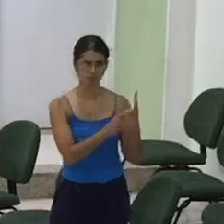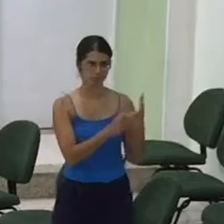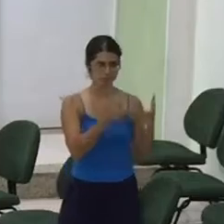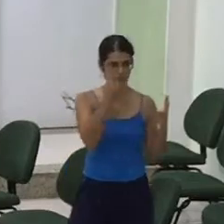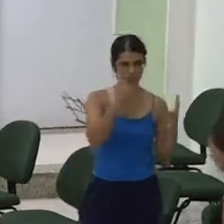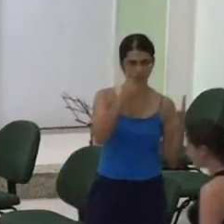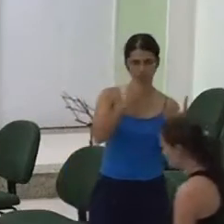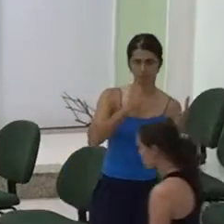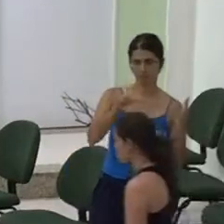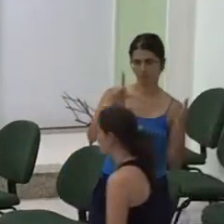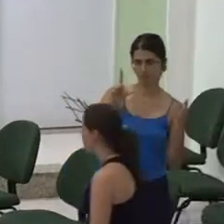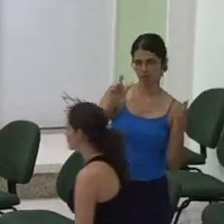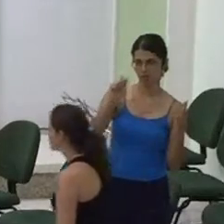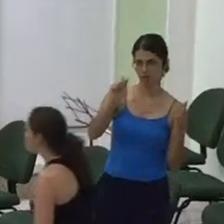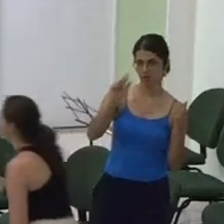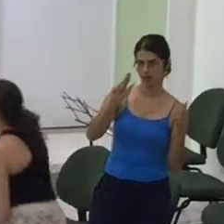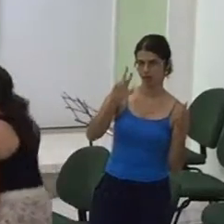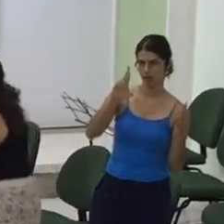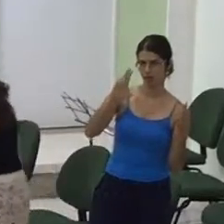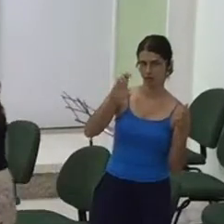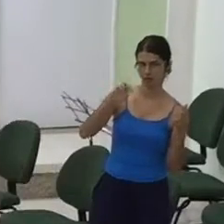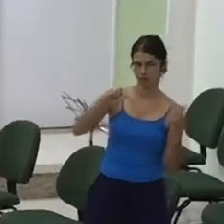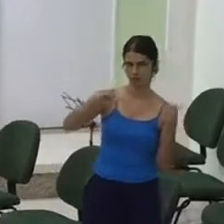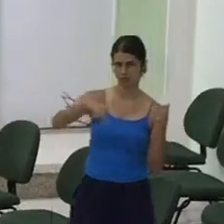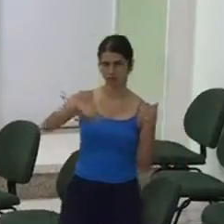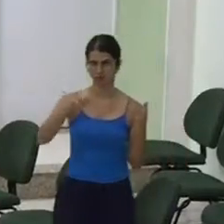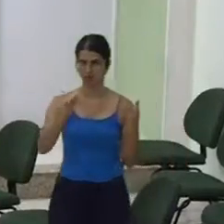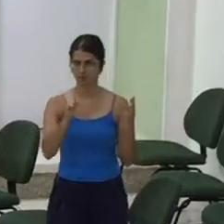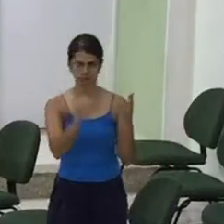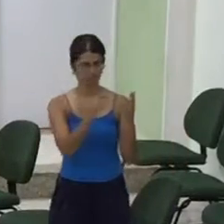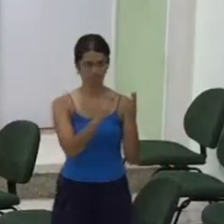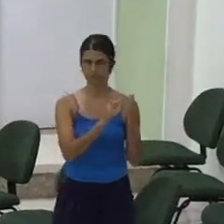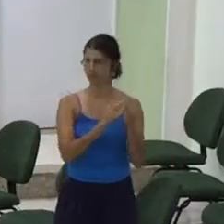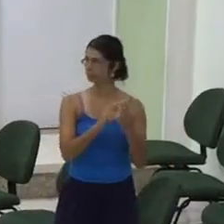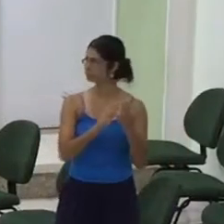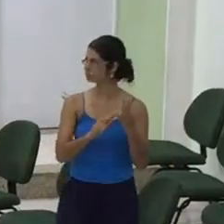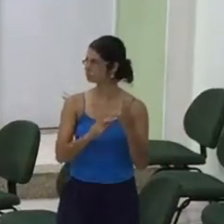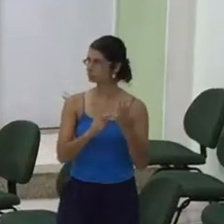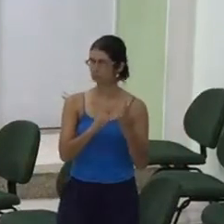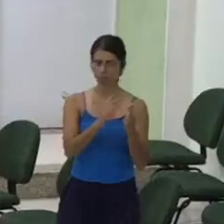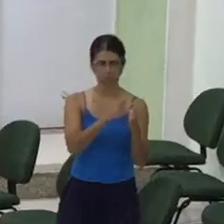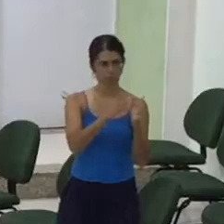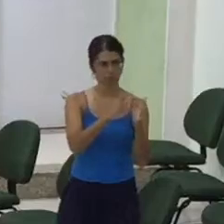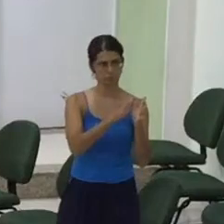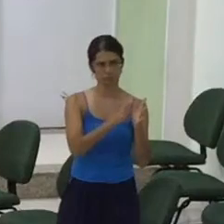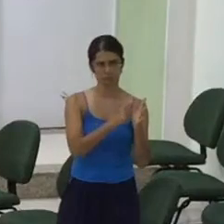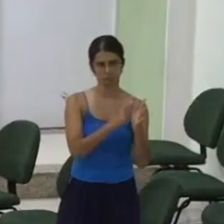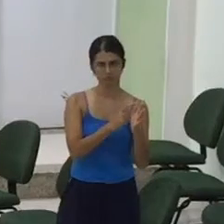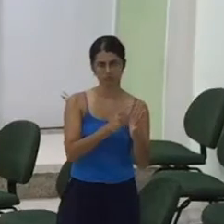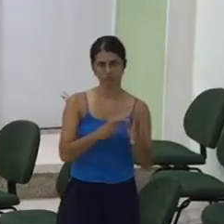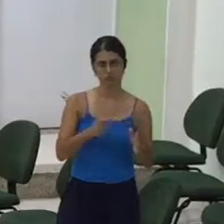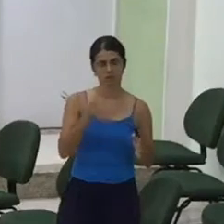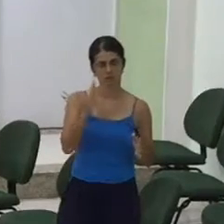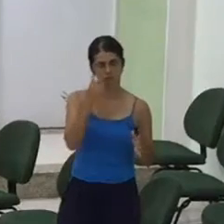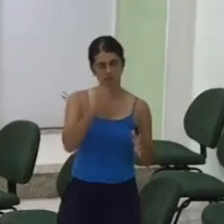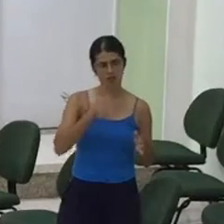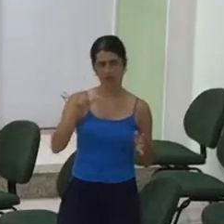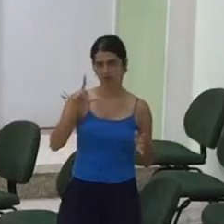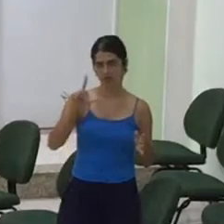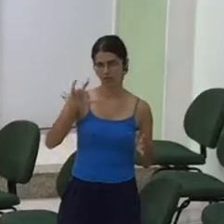Temos também a irmã Sônia Mas eu acho que ela não está A irmã Lídia Já recebeu o seu presente de manhã Porque ela não pode